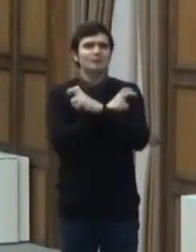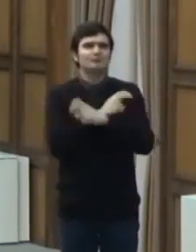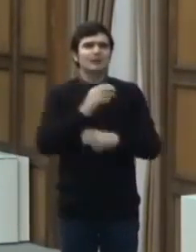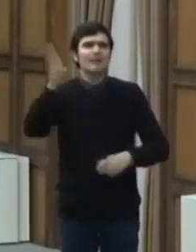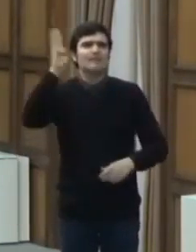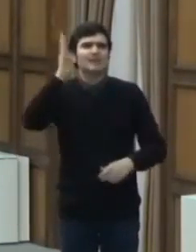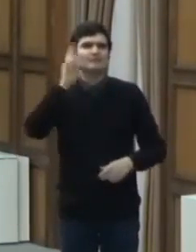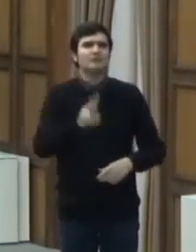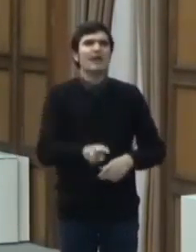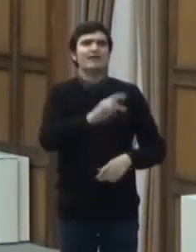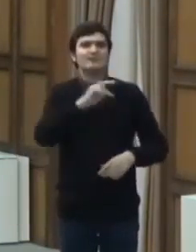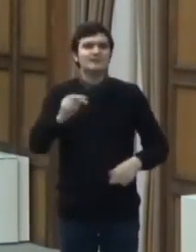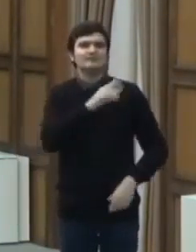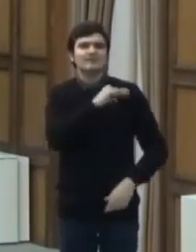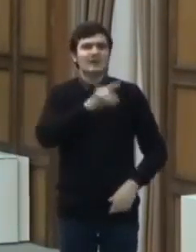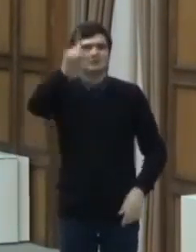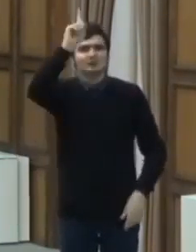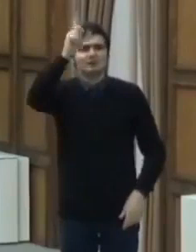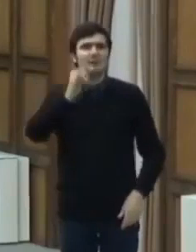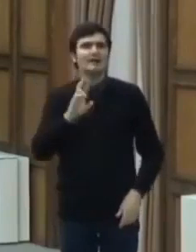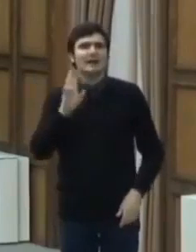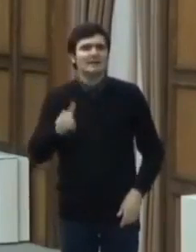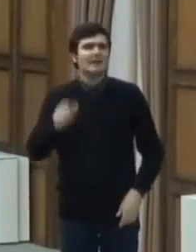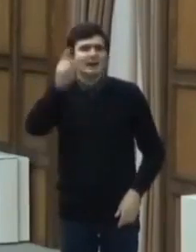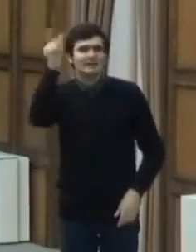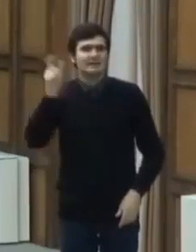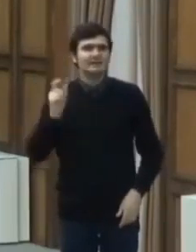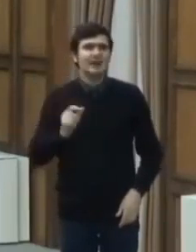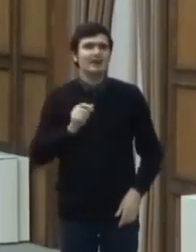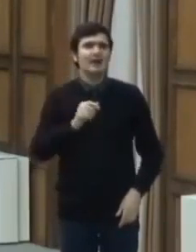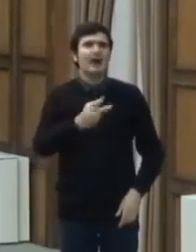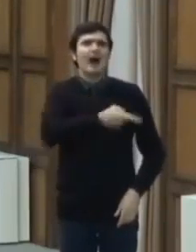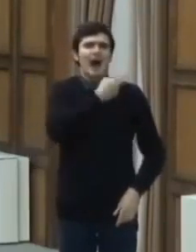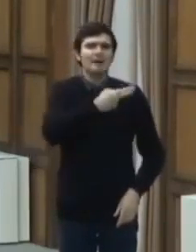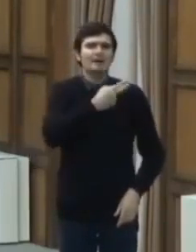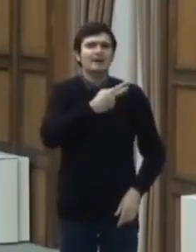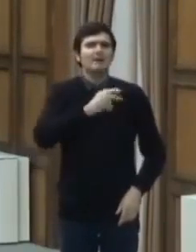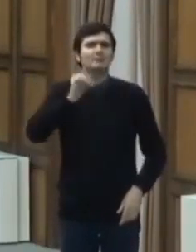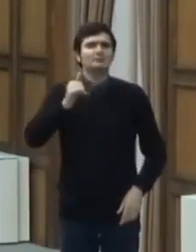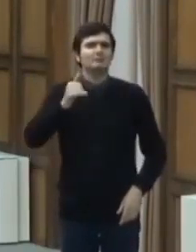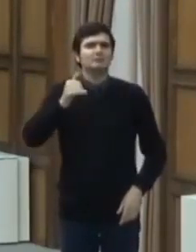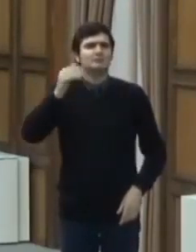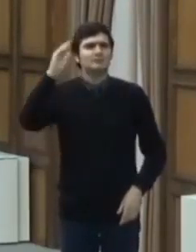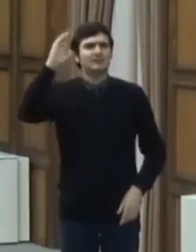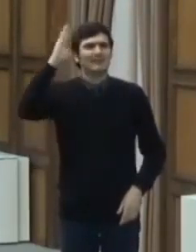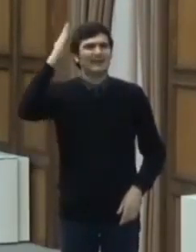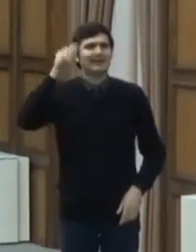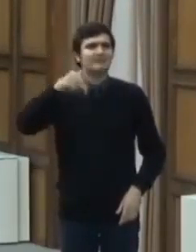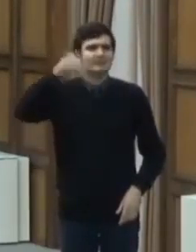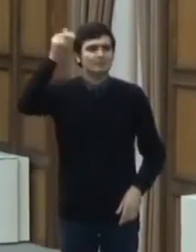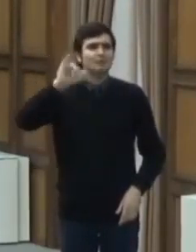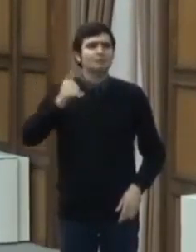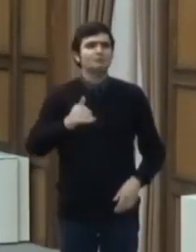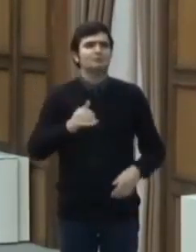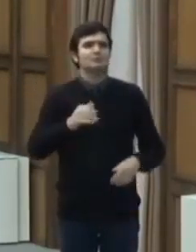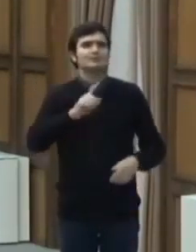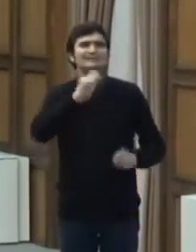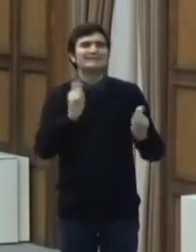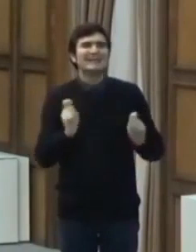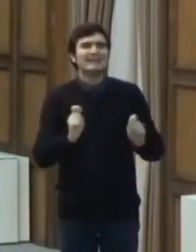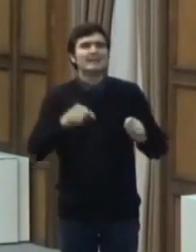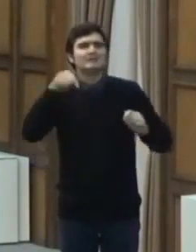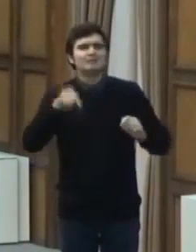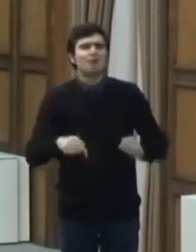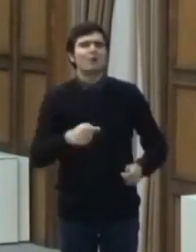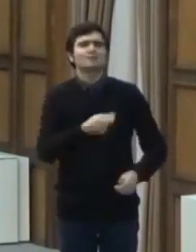Confederația Elvețeană, Franța, Germania, Iran, Italia, Regatul Unit al Marii Britanii și Irlandei de Nord, Regatul Țărilor de Jos,